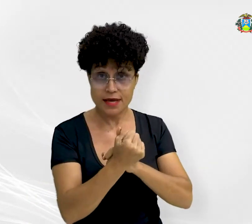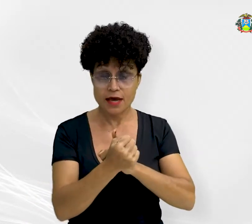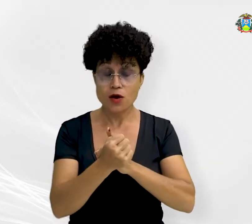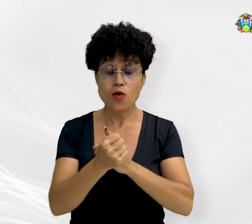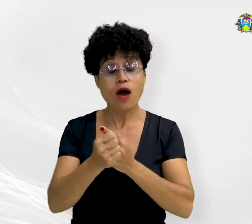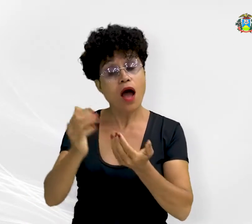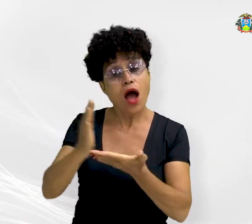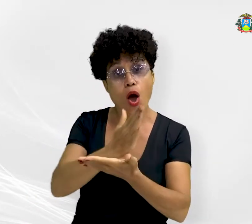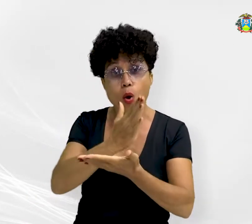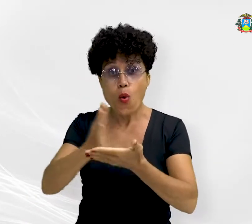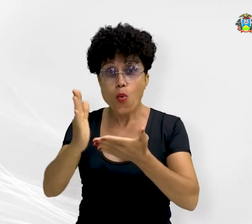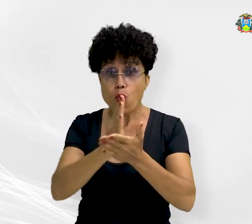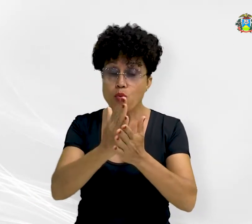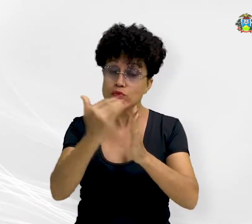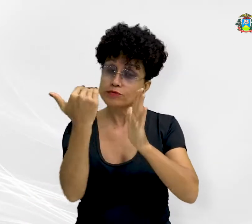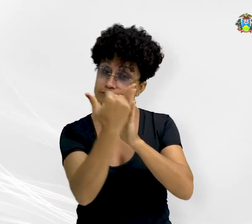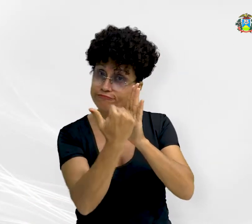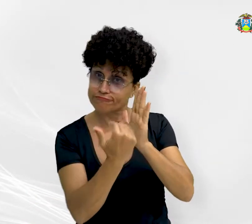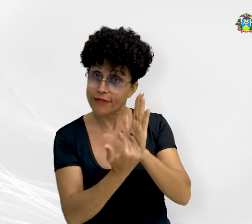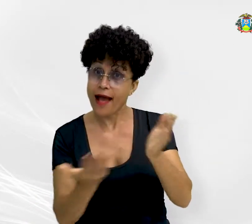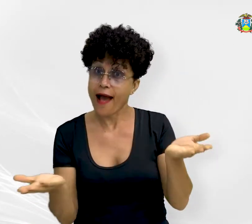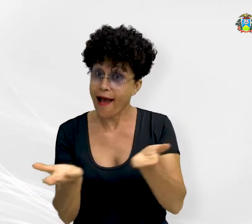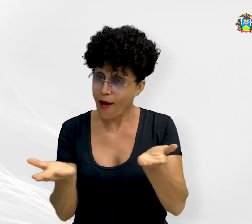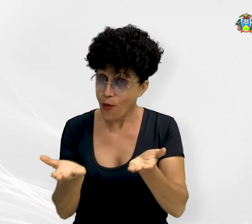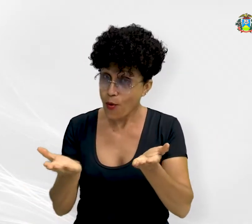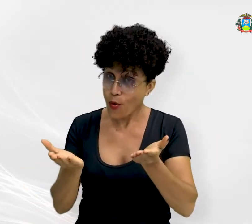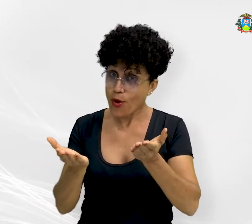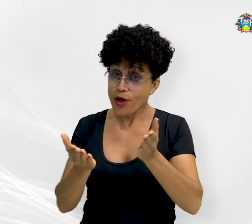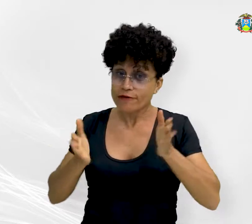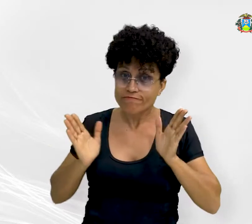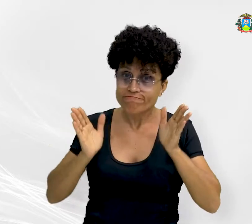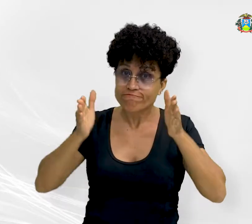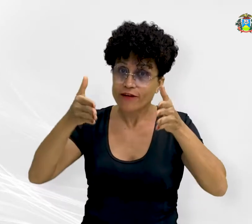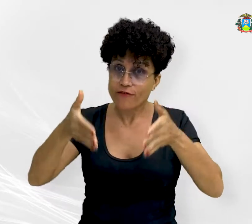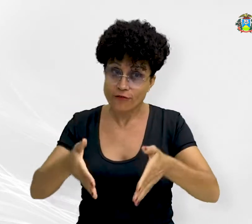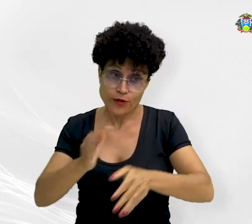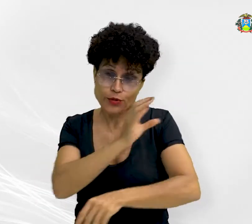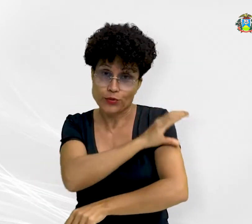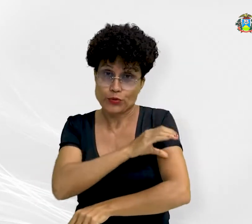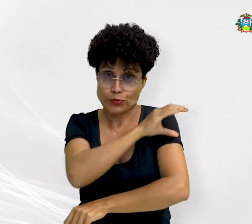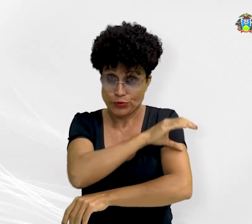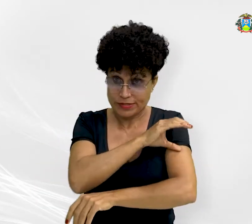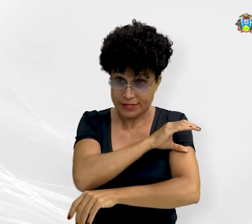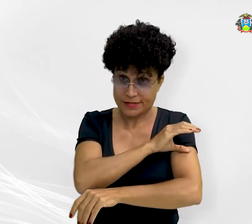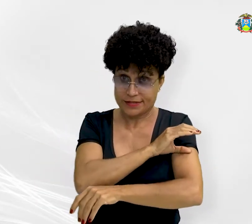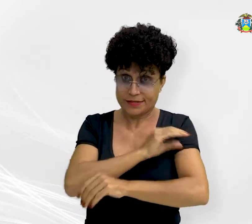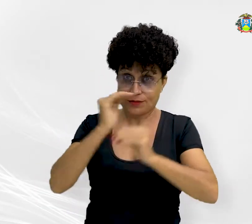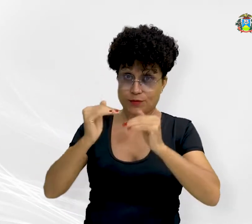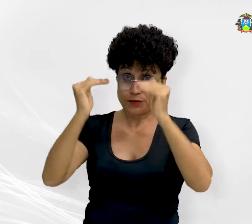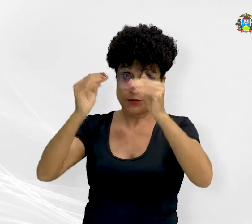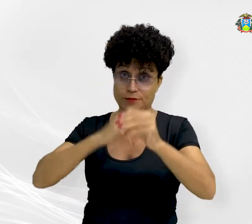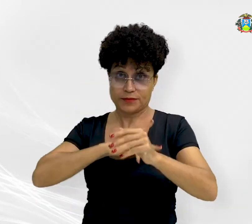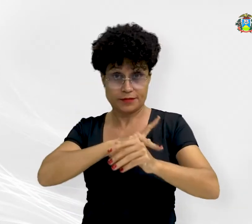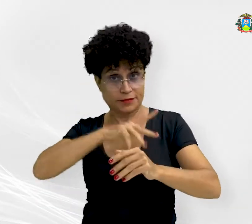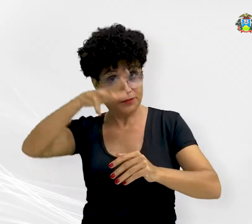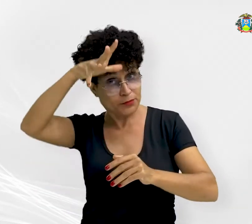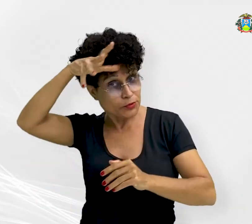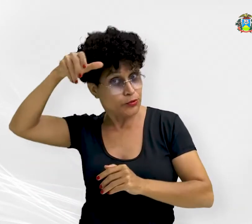são alguns dos indicadores que, a partir de agora, vão nortear as decisões do Conselho Superior do Ministério Público do Estado de Mato